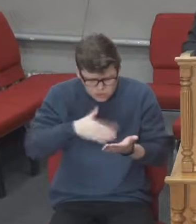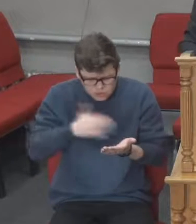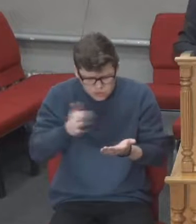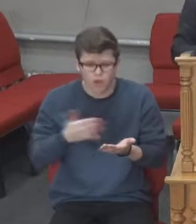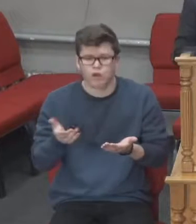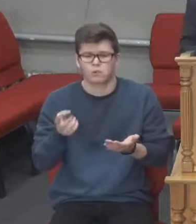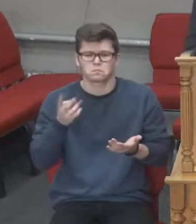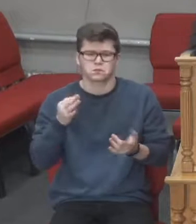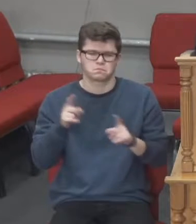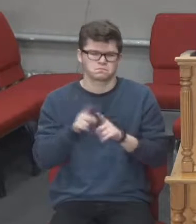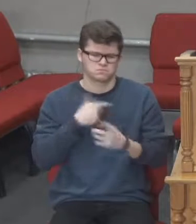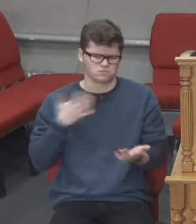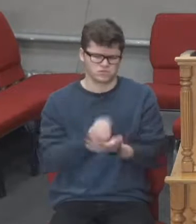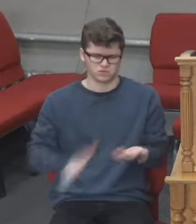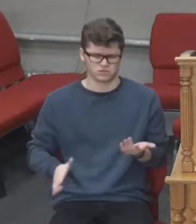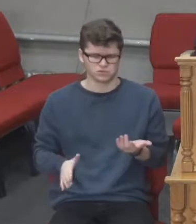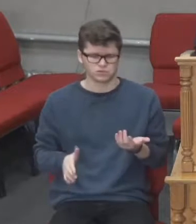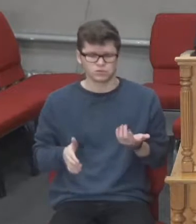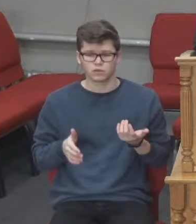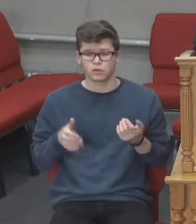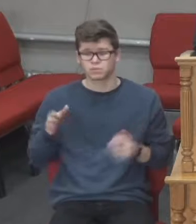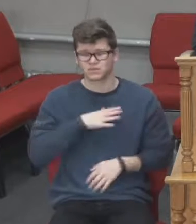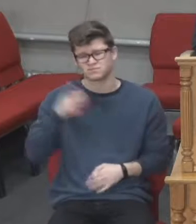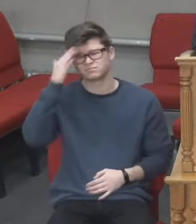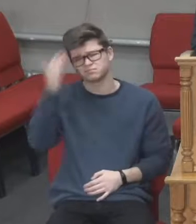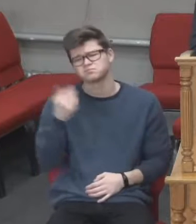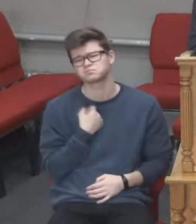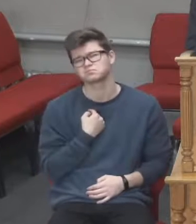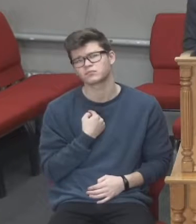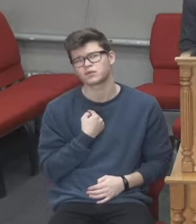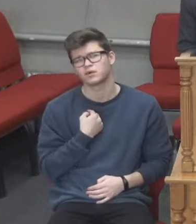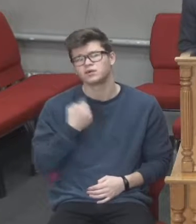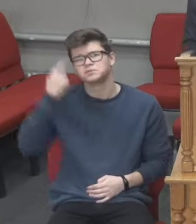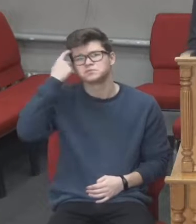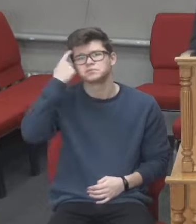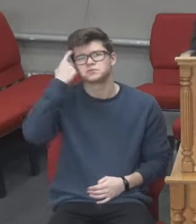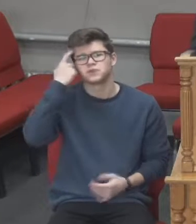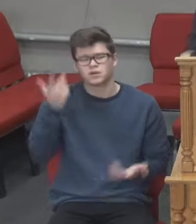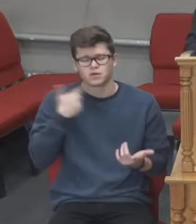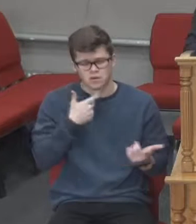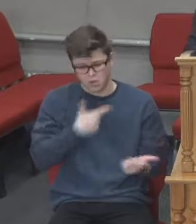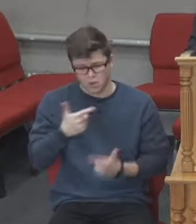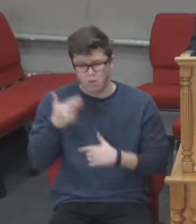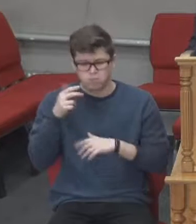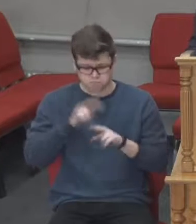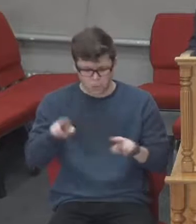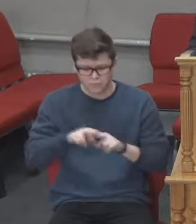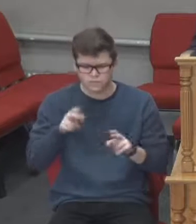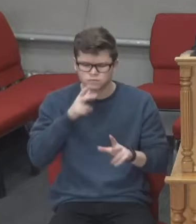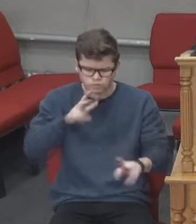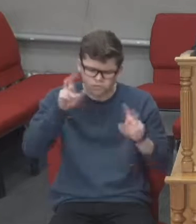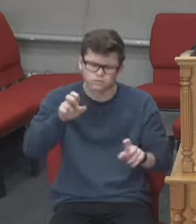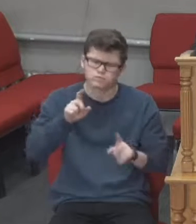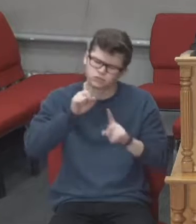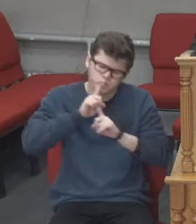Навіть була в мене така думка, готуючи проповідь, назвати її якось так по